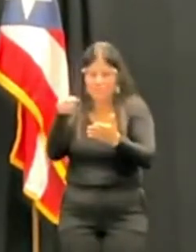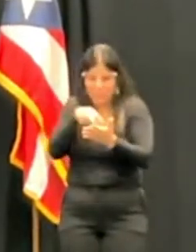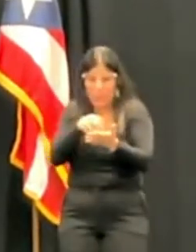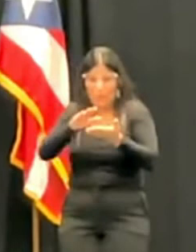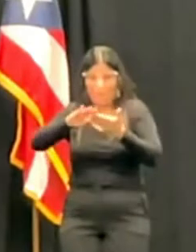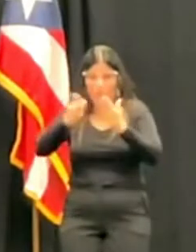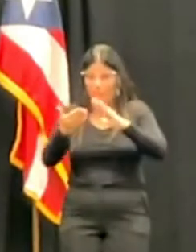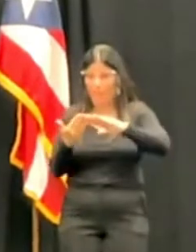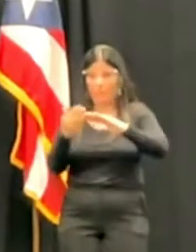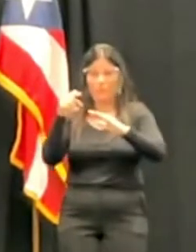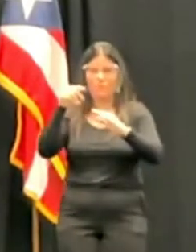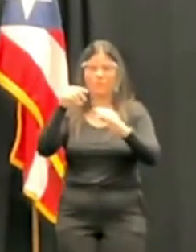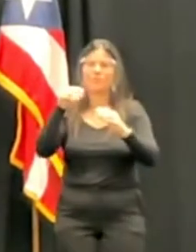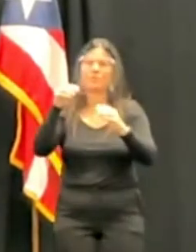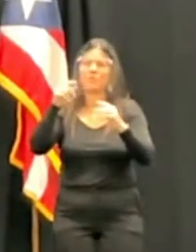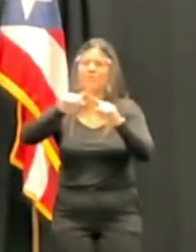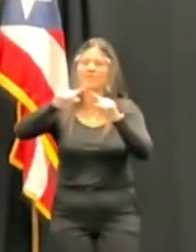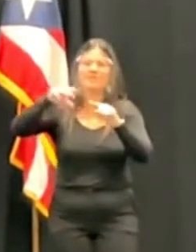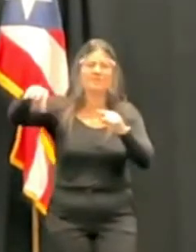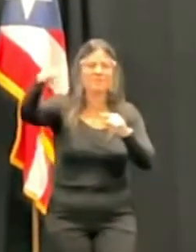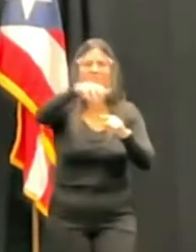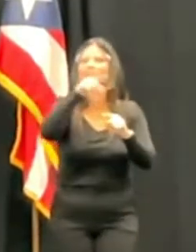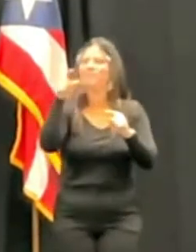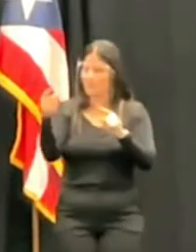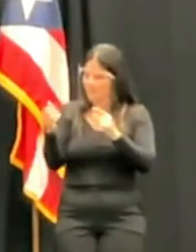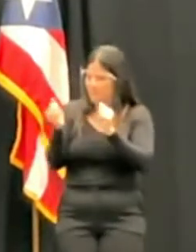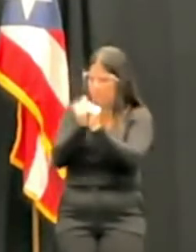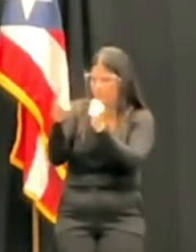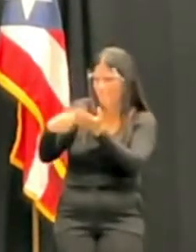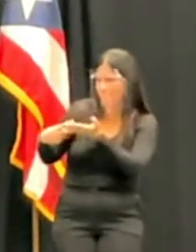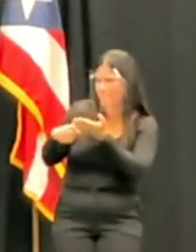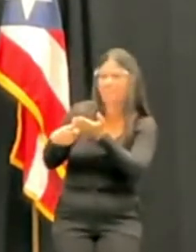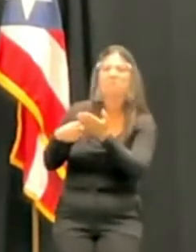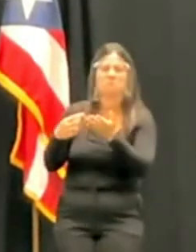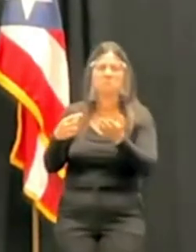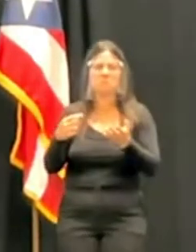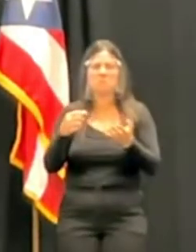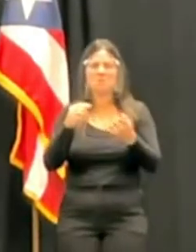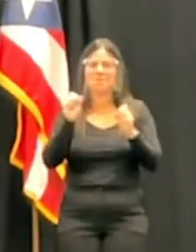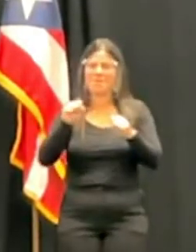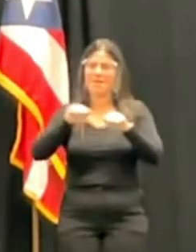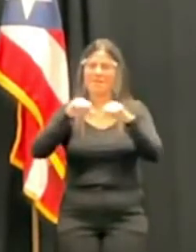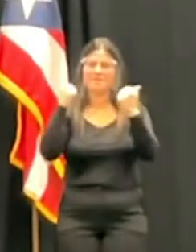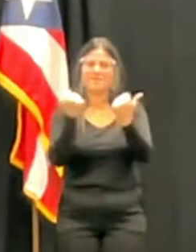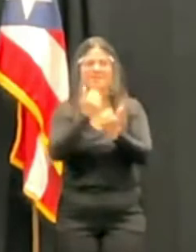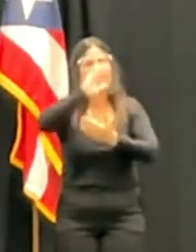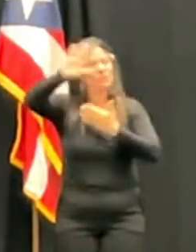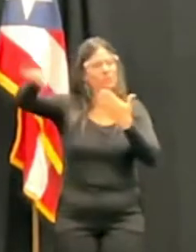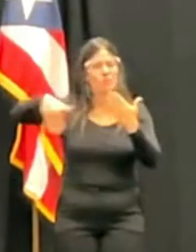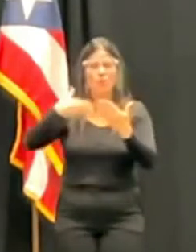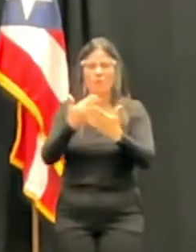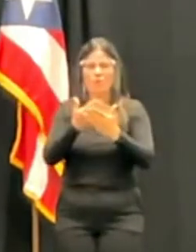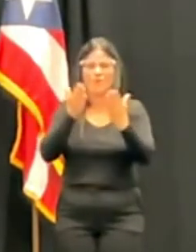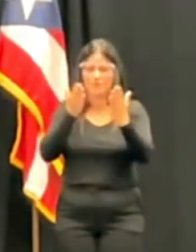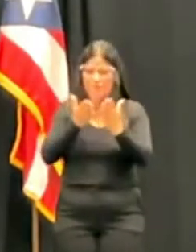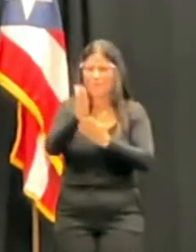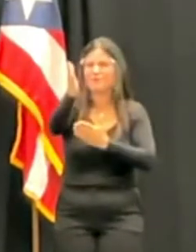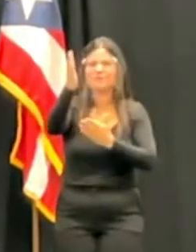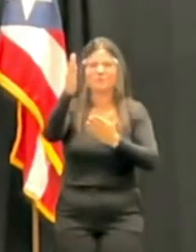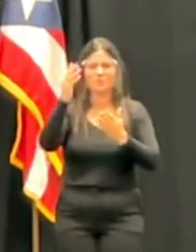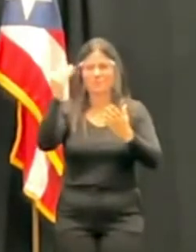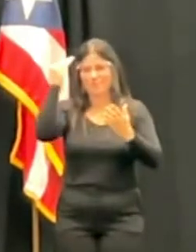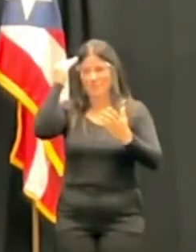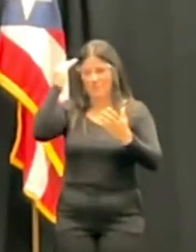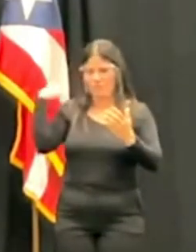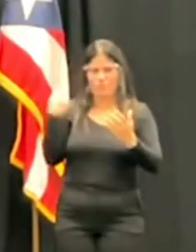funcionarios, porque esto es a través de toda la agencia de gobierno, para que se acuerden que una vez tomen ese